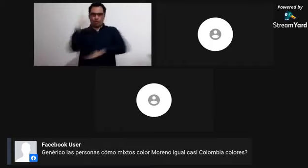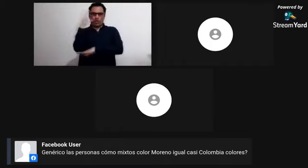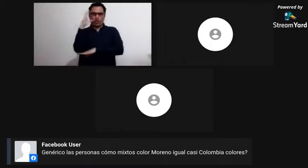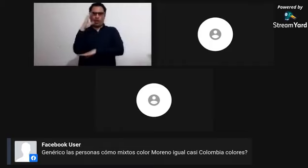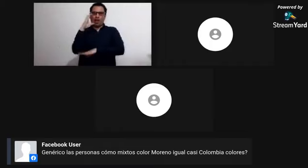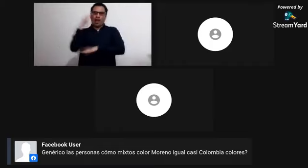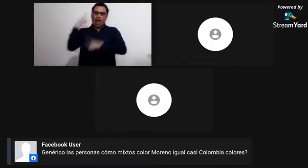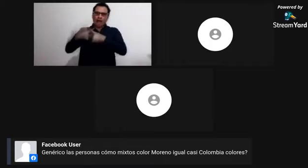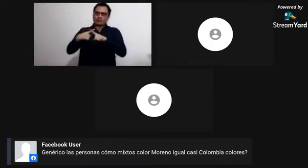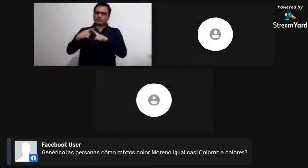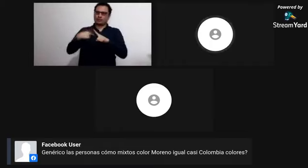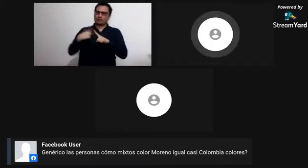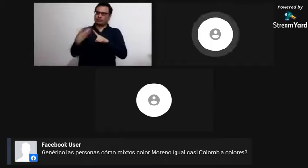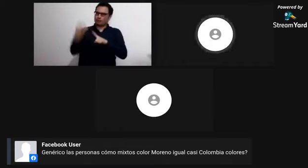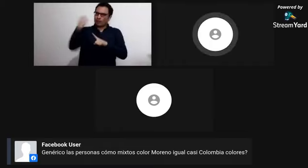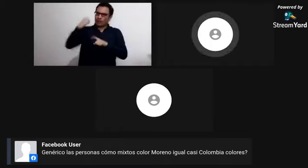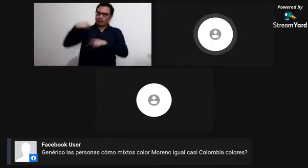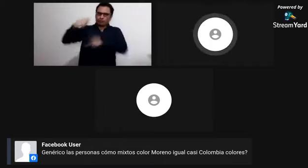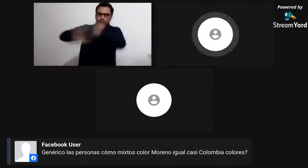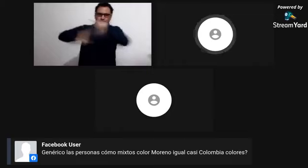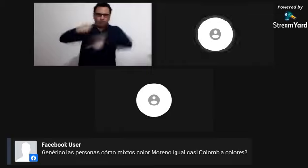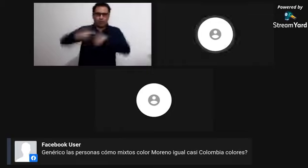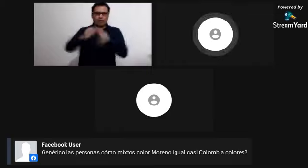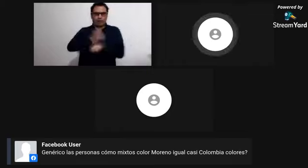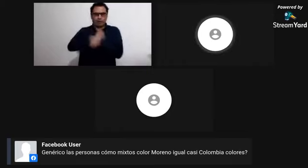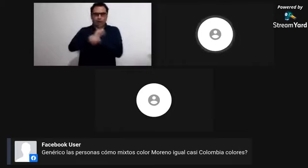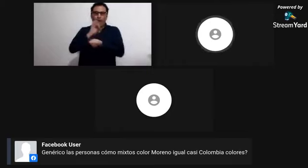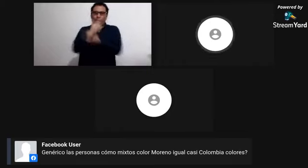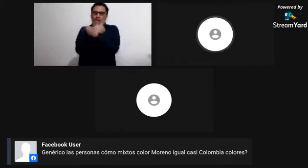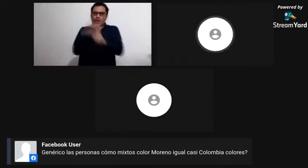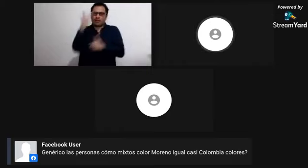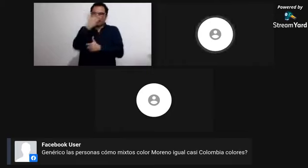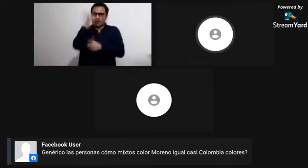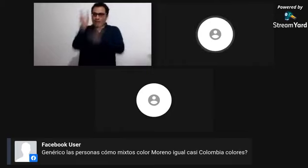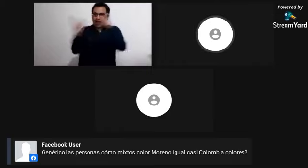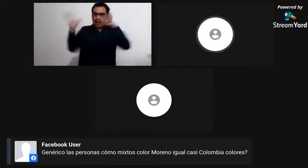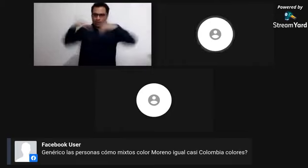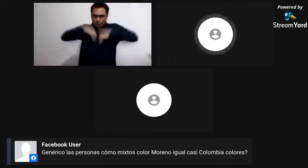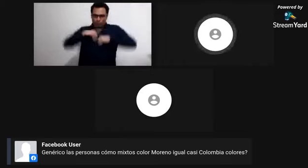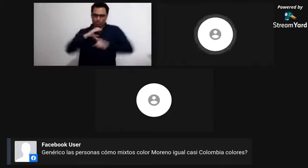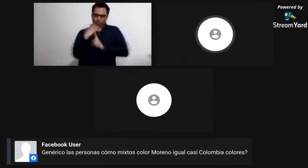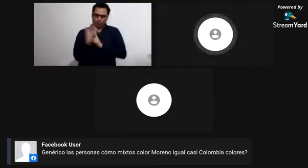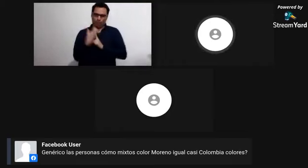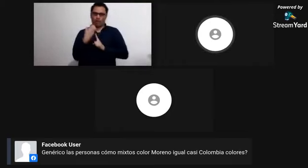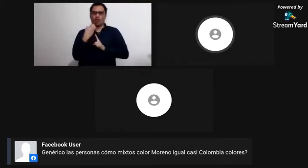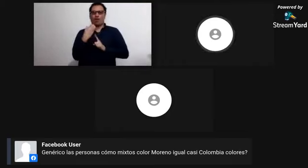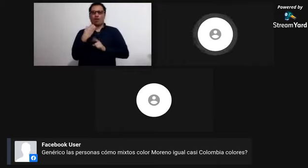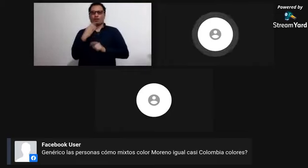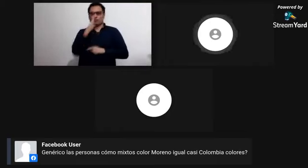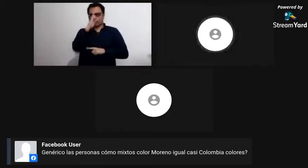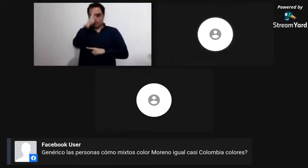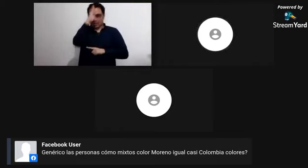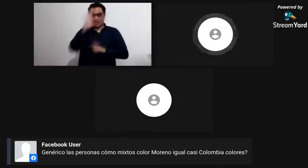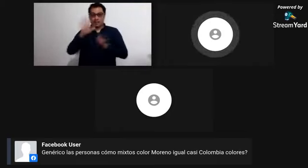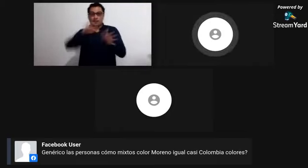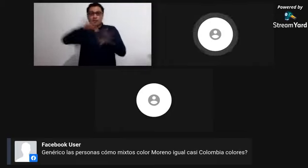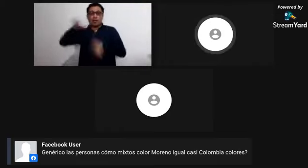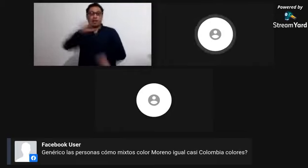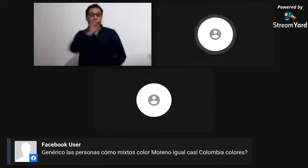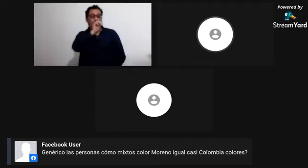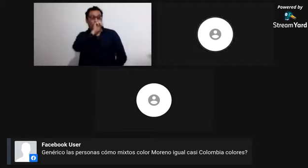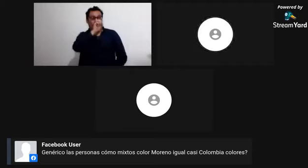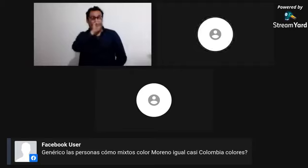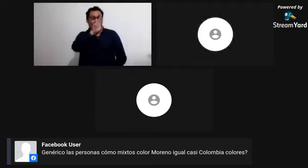hay que mencionar entonces que todas las personas nacidas en el territorio colombiano, bien sea que